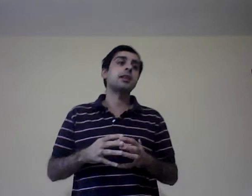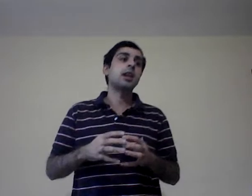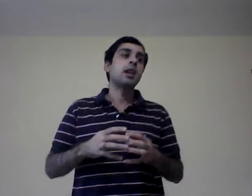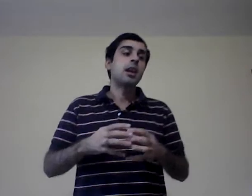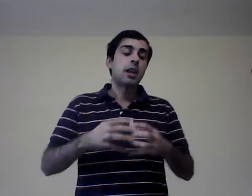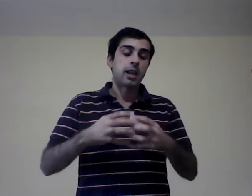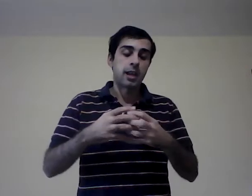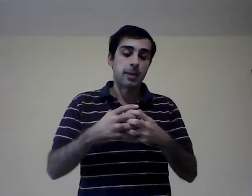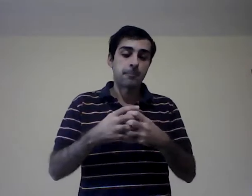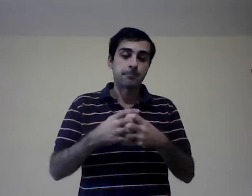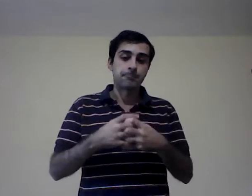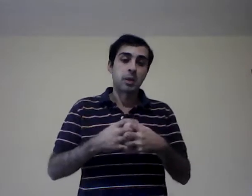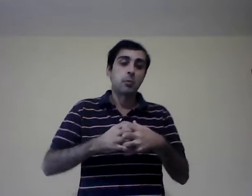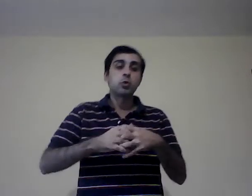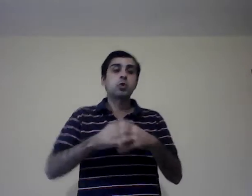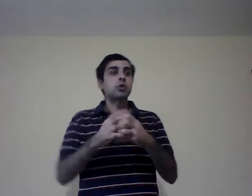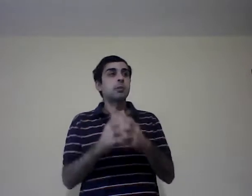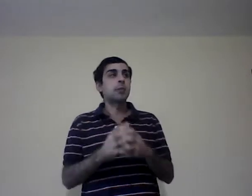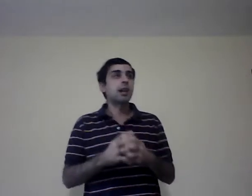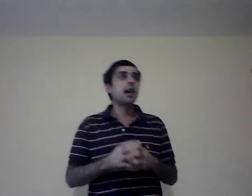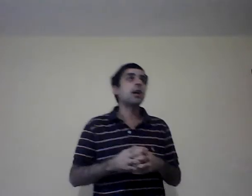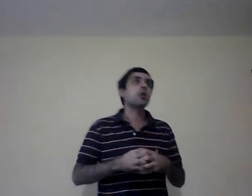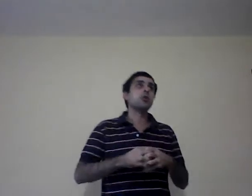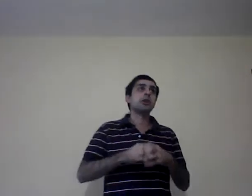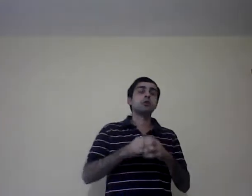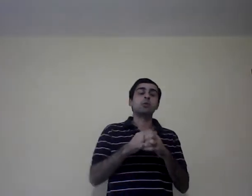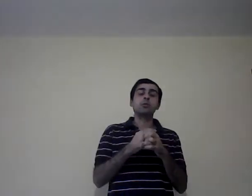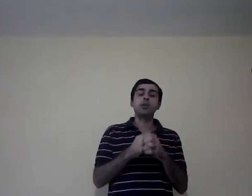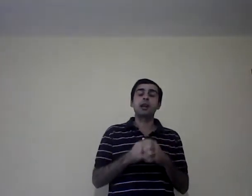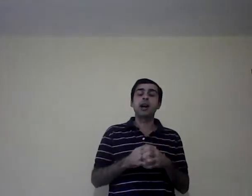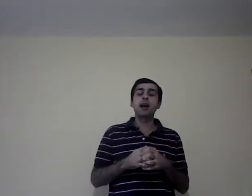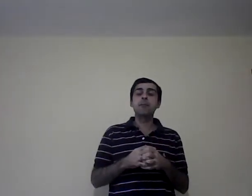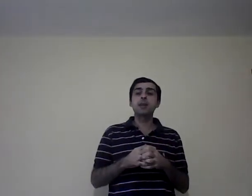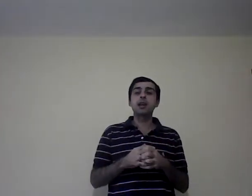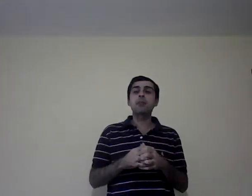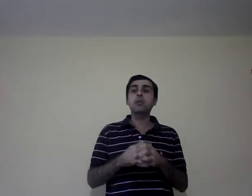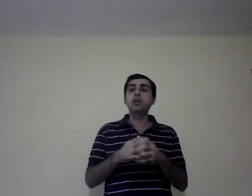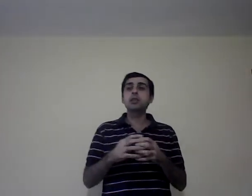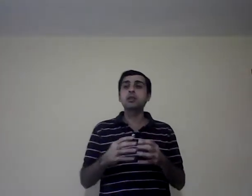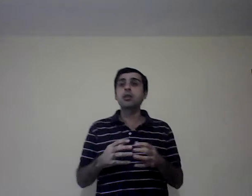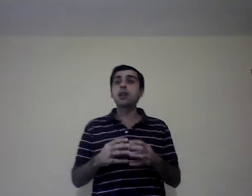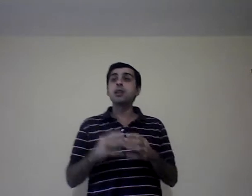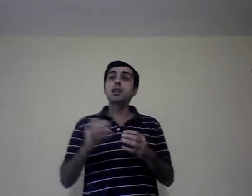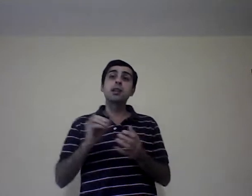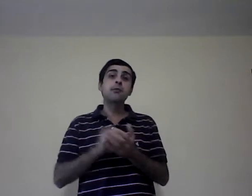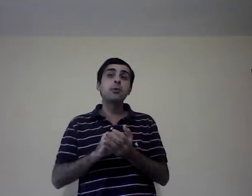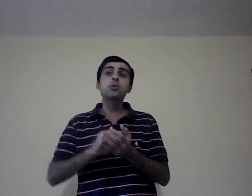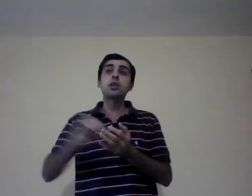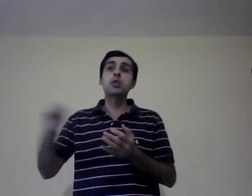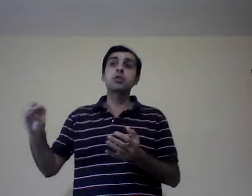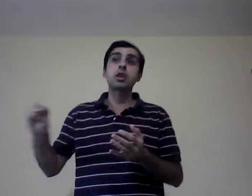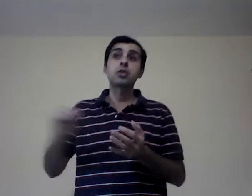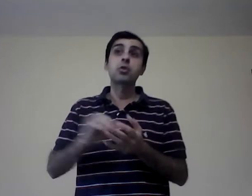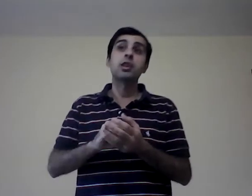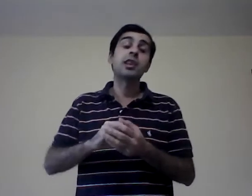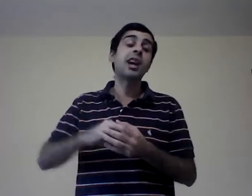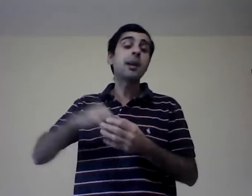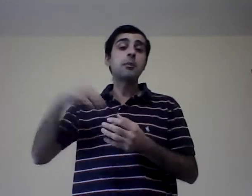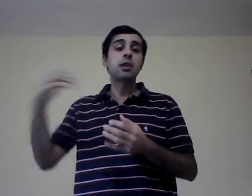de muchos empleados, de una estructura amplia, puede ser alguien que influya en el contexto y cambie el